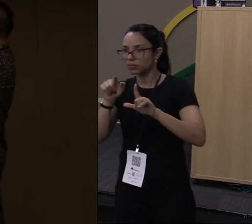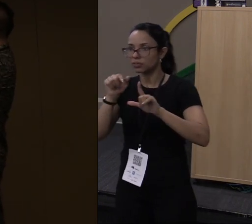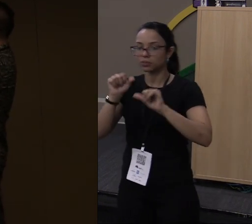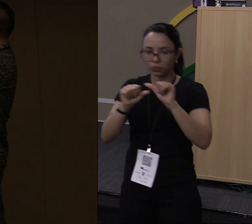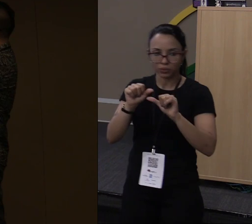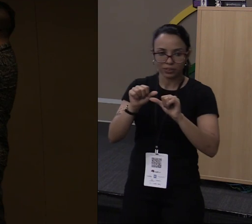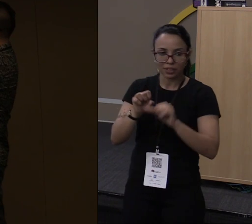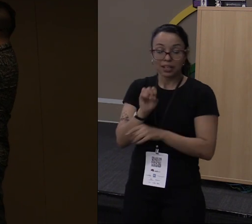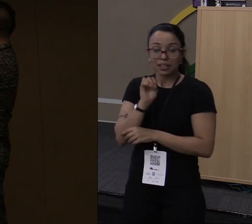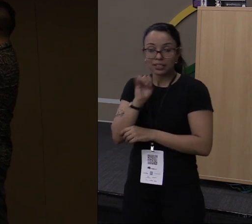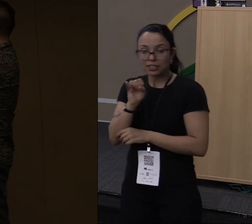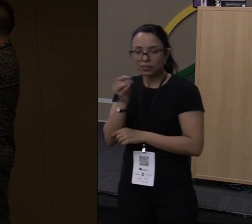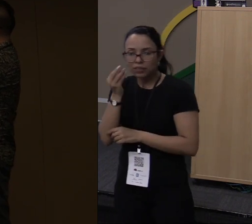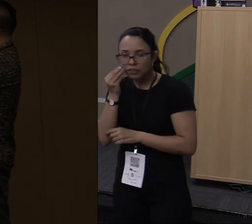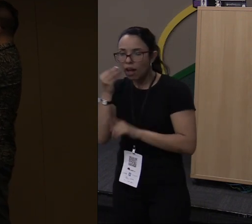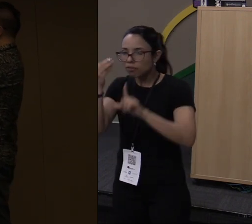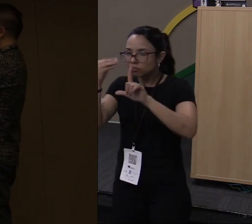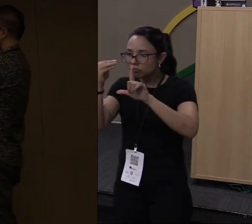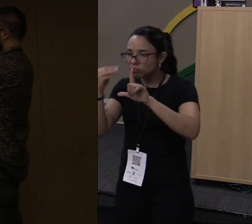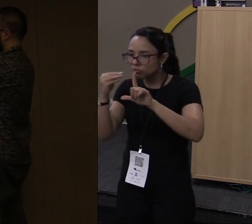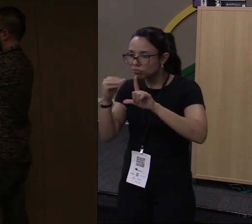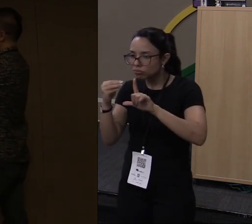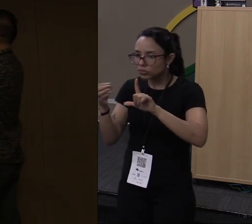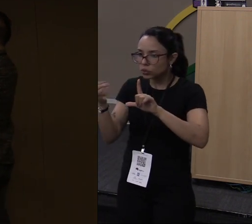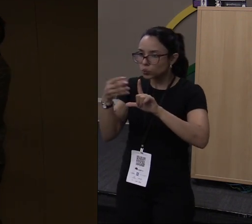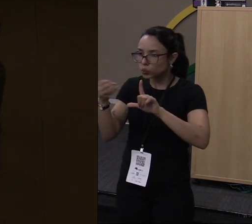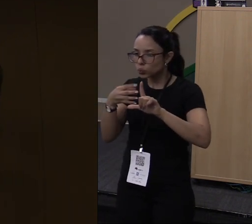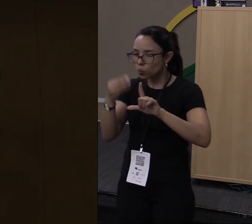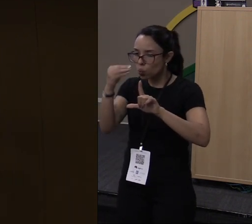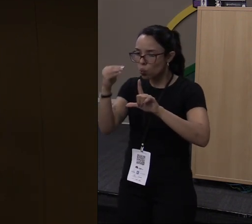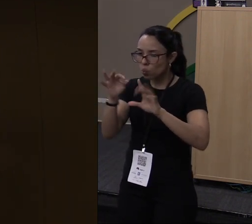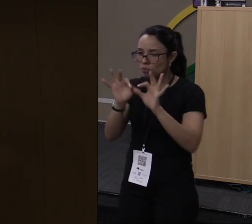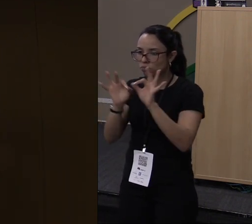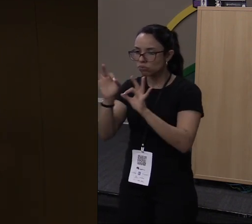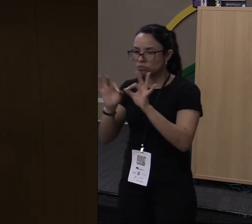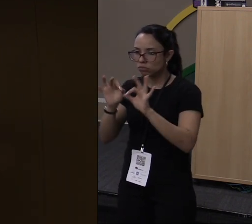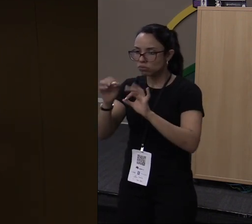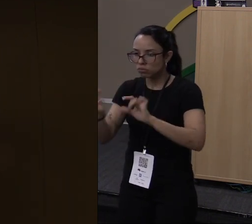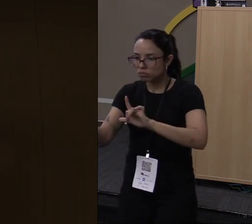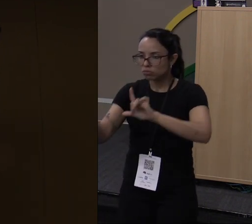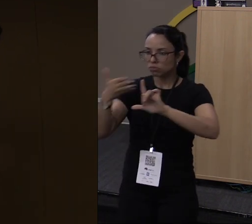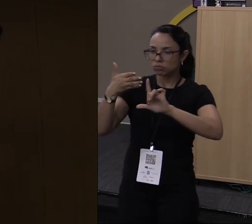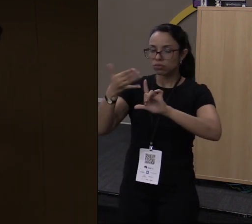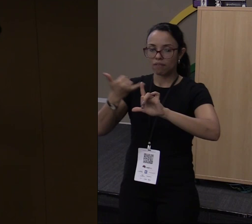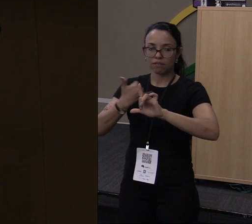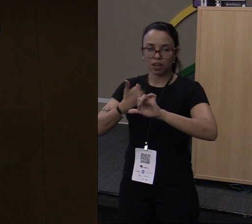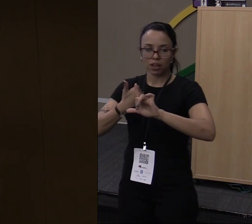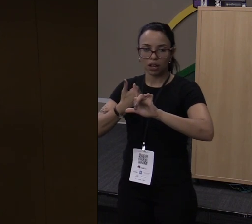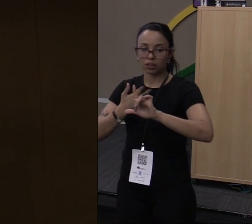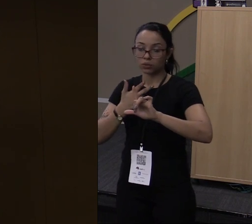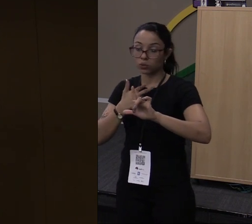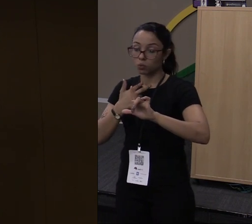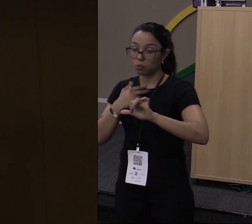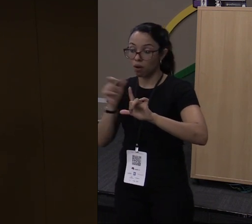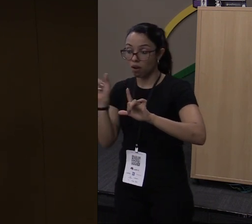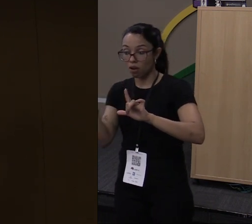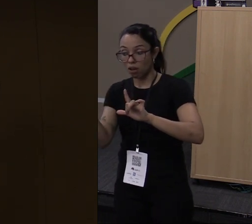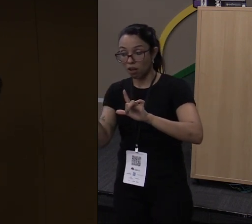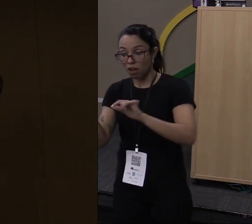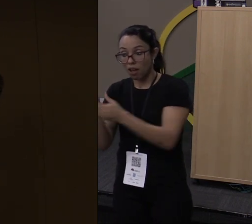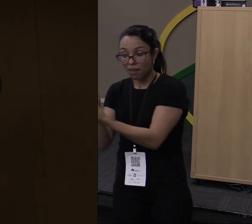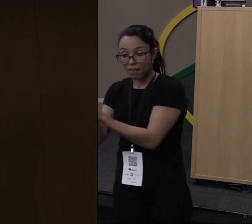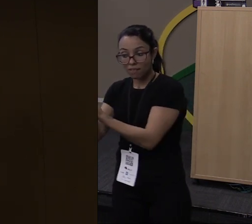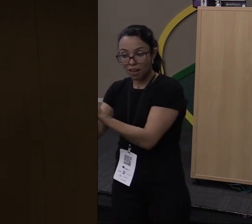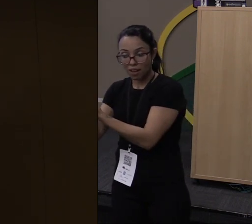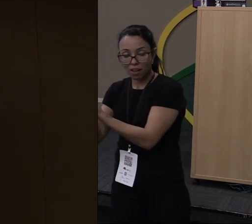item novo dentro desse vetor, ele vai me dar um erro dizendo, olha, eu não posso pegar a imutabilidade dessa variável colors.